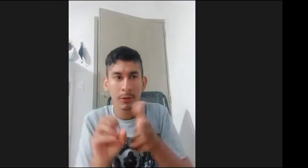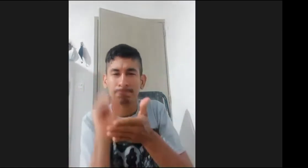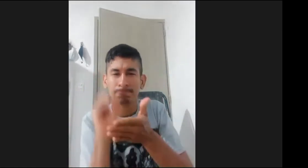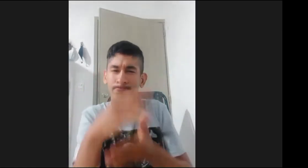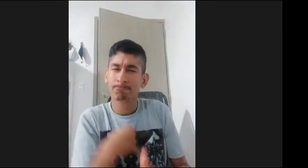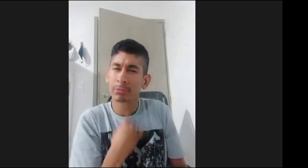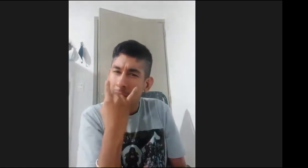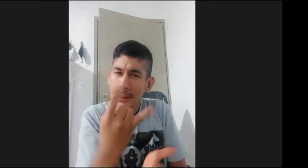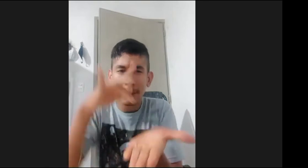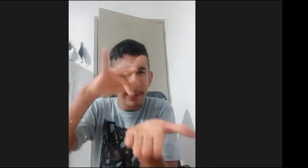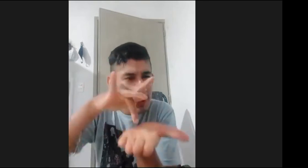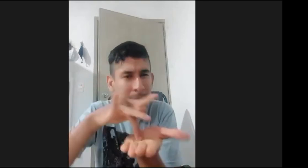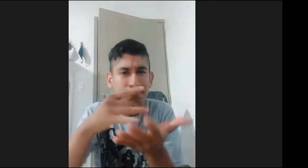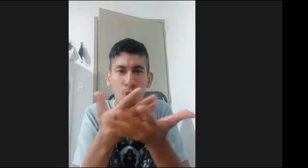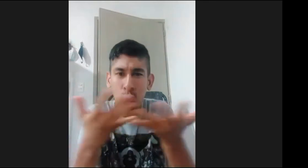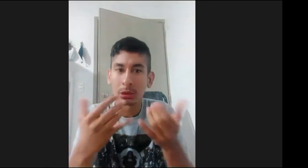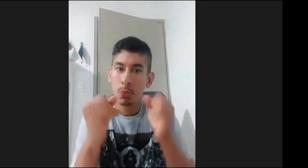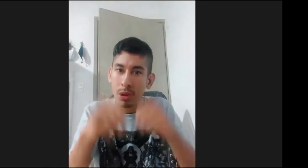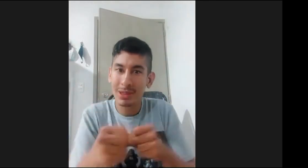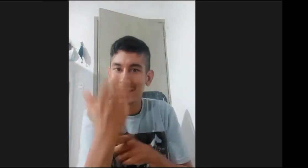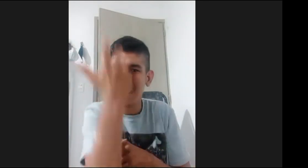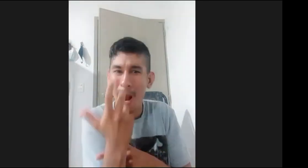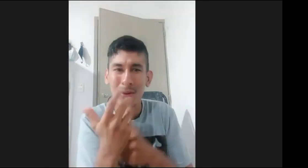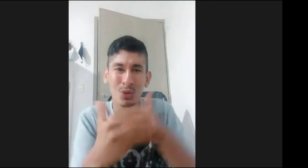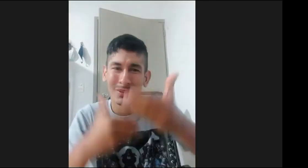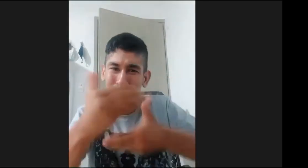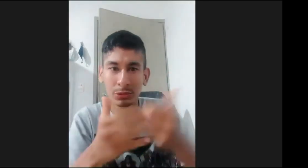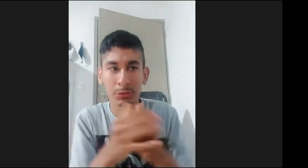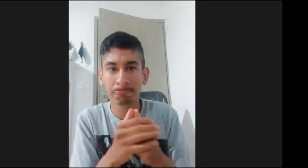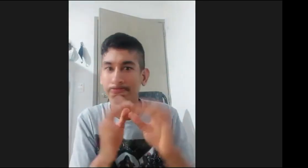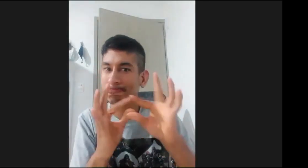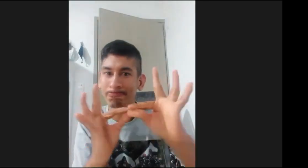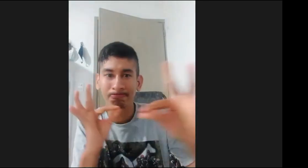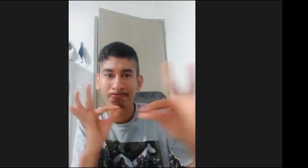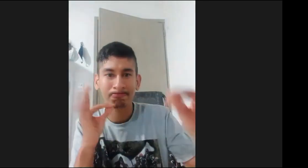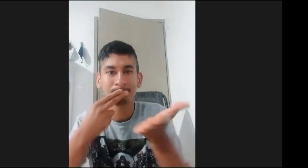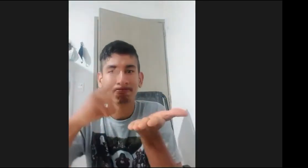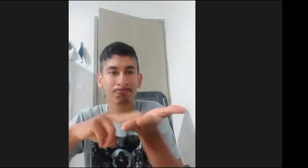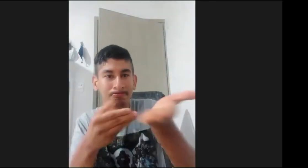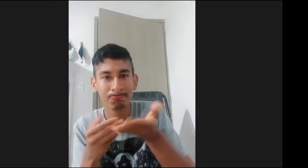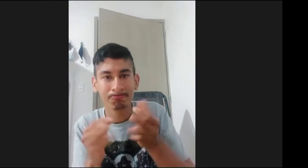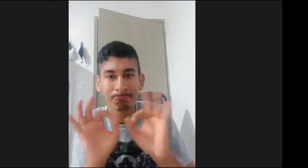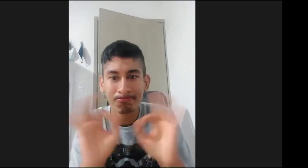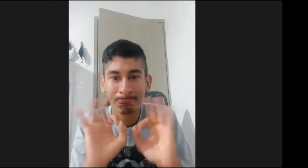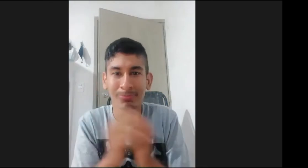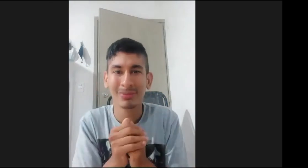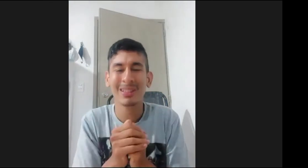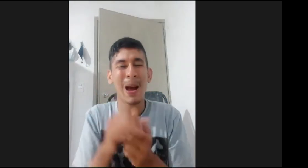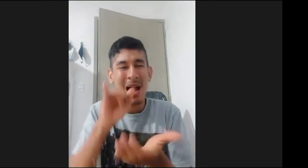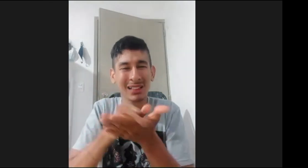redacté una carta y la envié para solicitar pues y comentar mi interés en el proceso educativo que quiero formarme